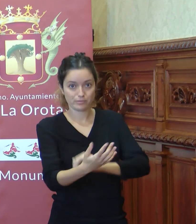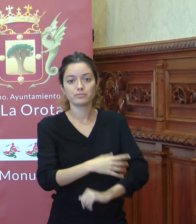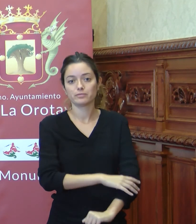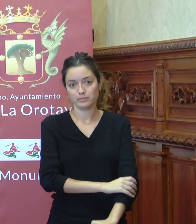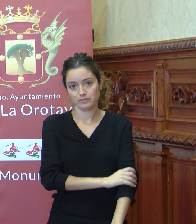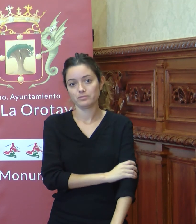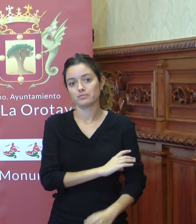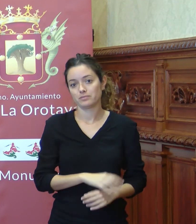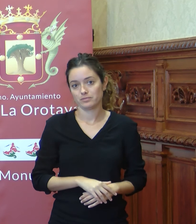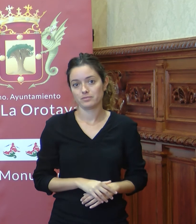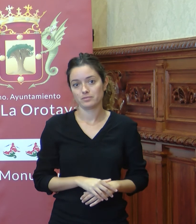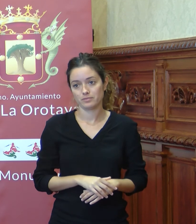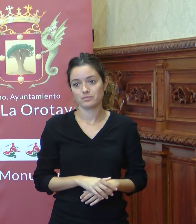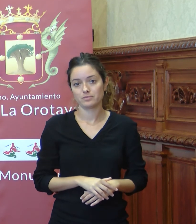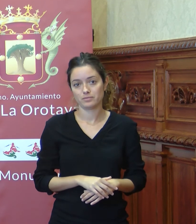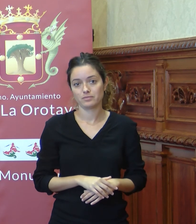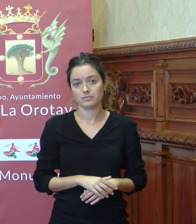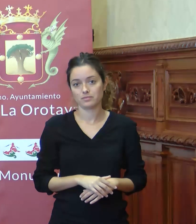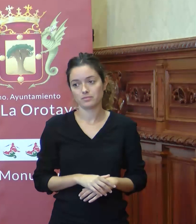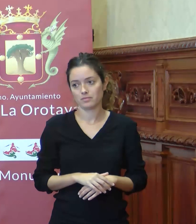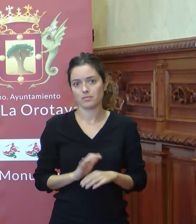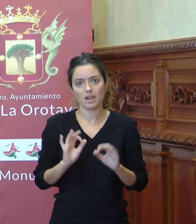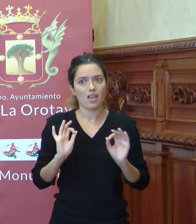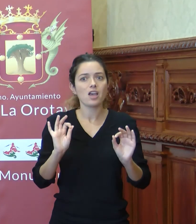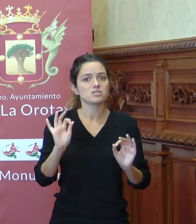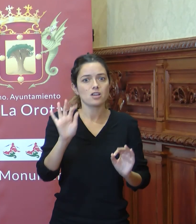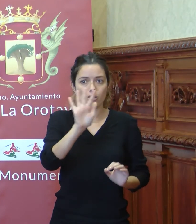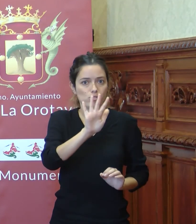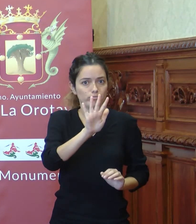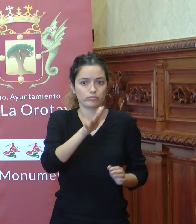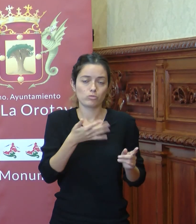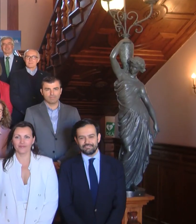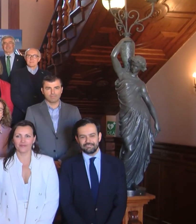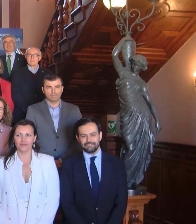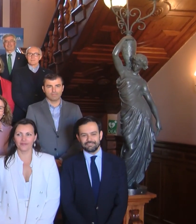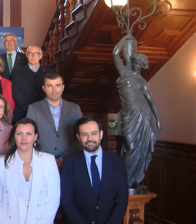Y así pasa, indiscutiblemente, en muchos lugares de responsabilidad.